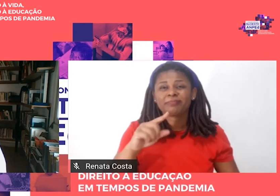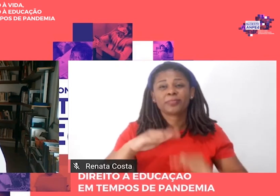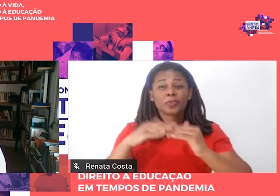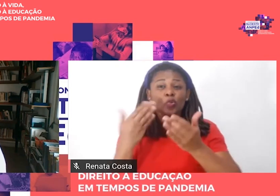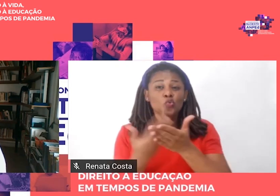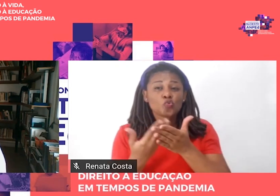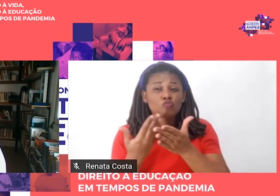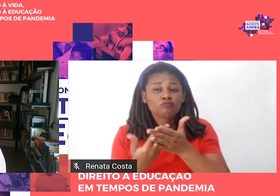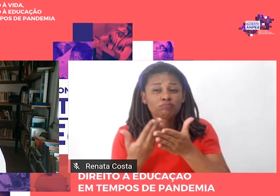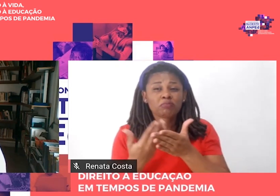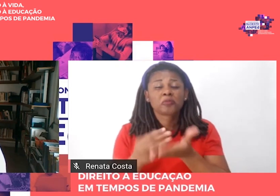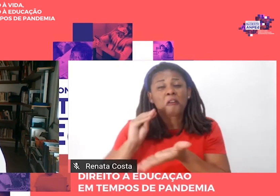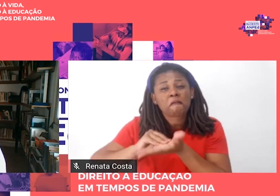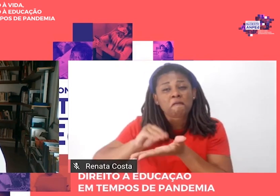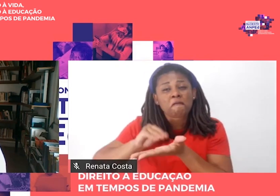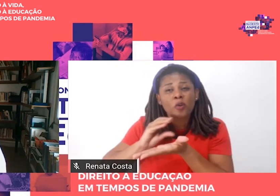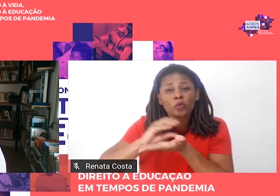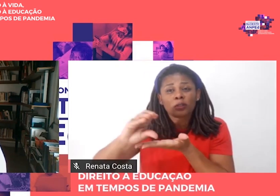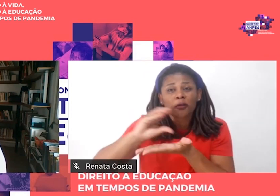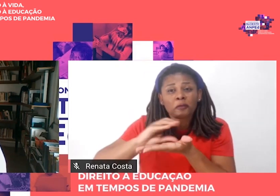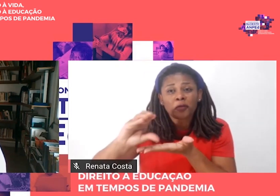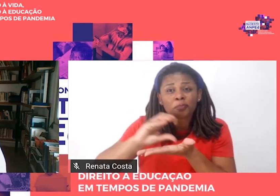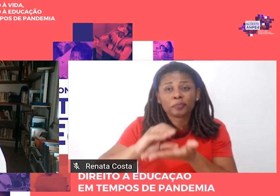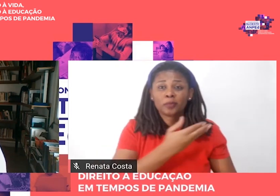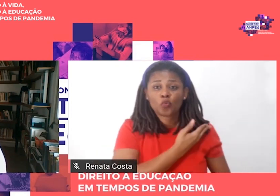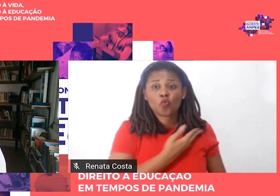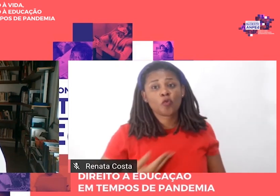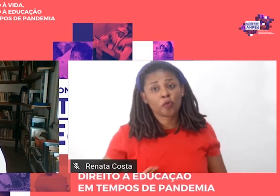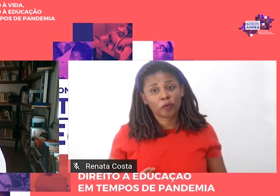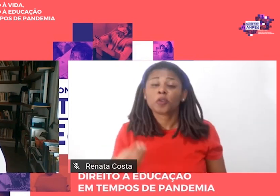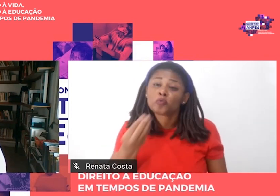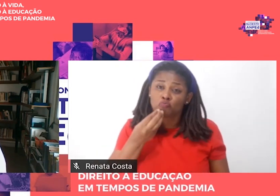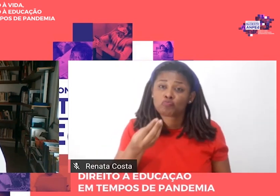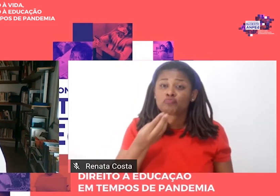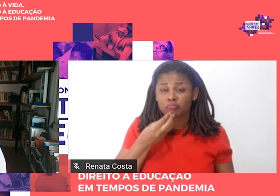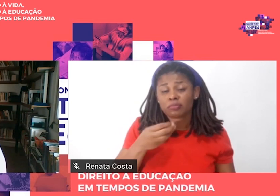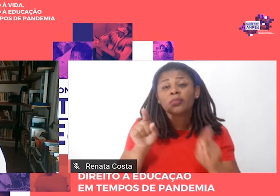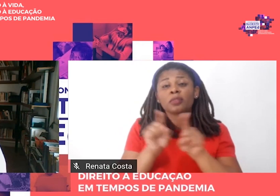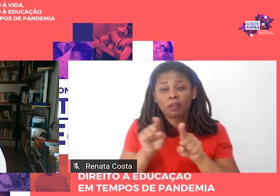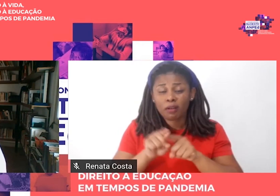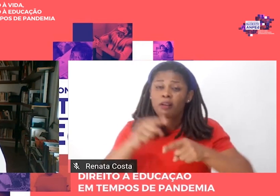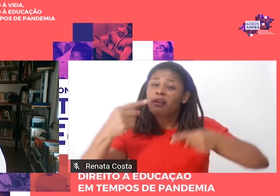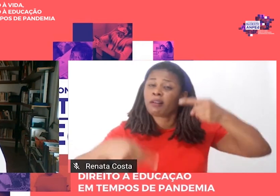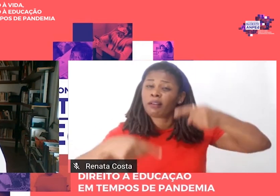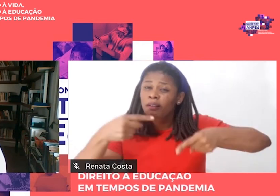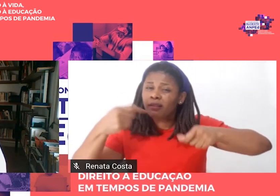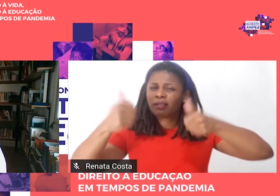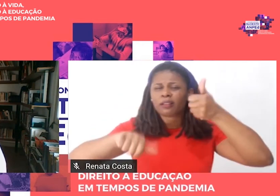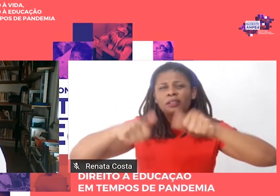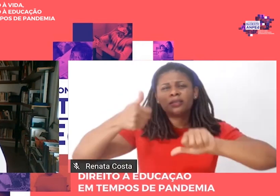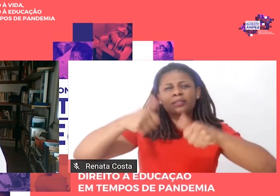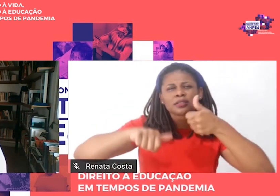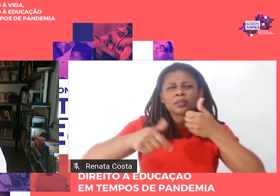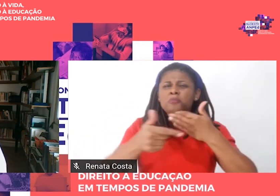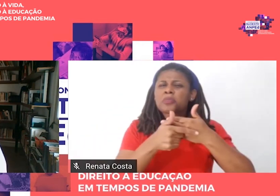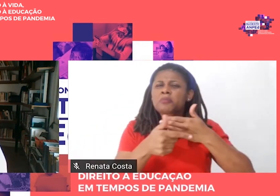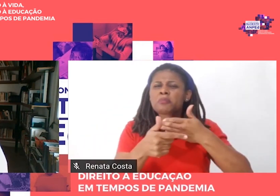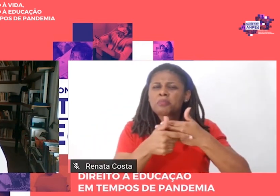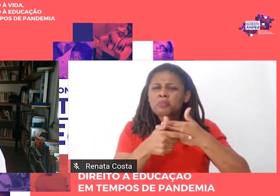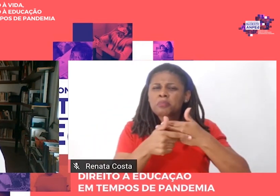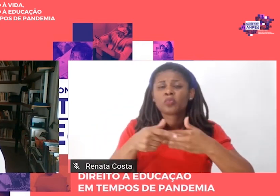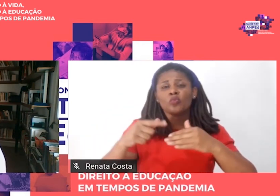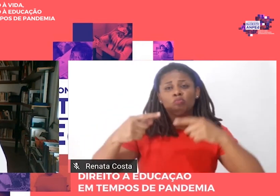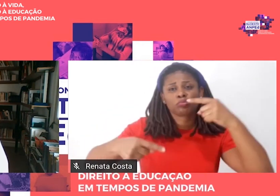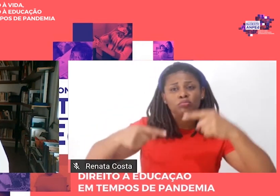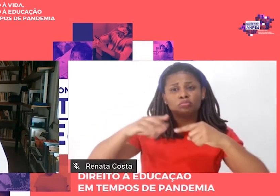investimentos por parte dos governos. Podia analisar a função política da escola elementar na sociedade moderna organizada segundo o